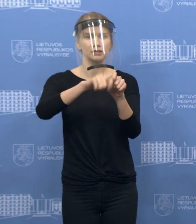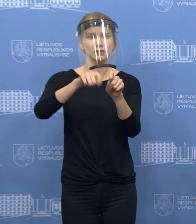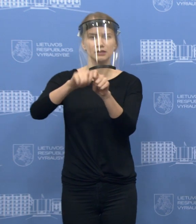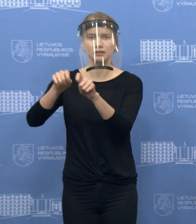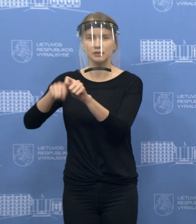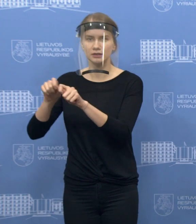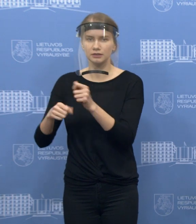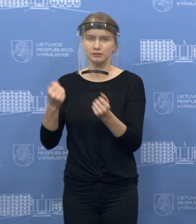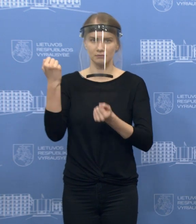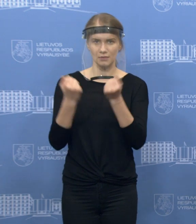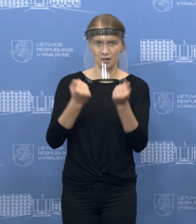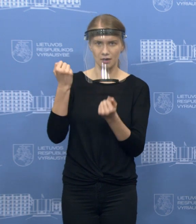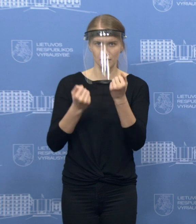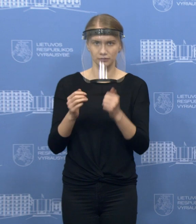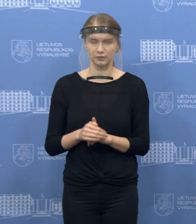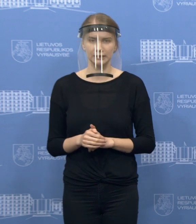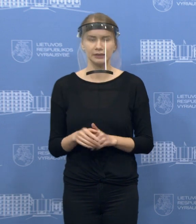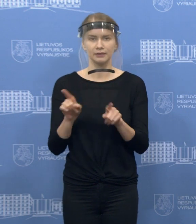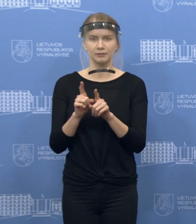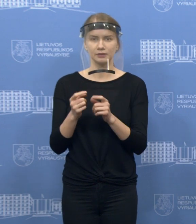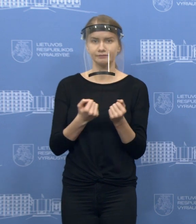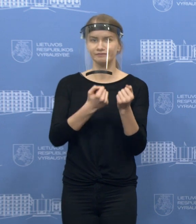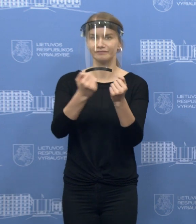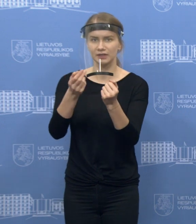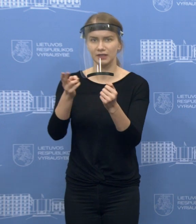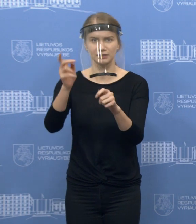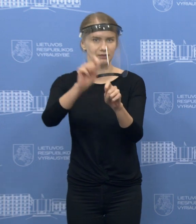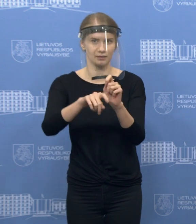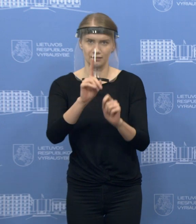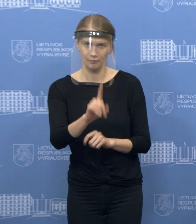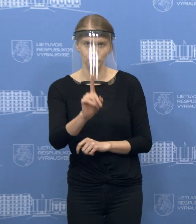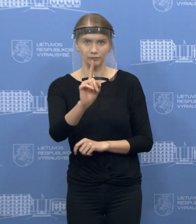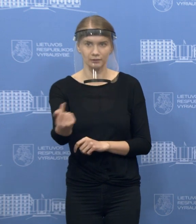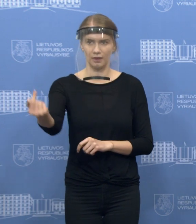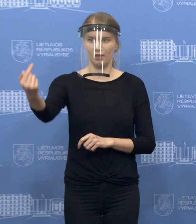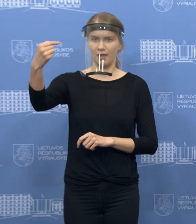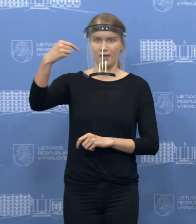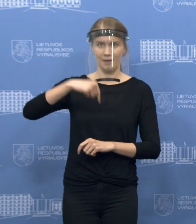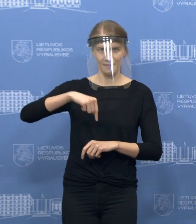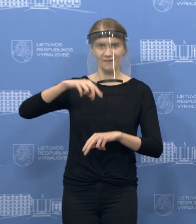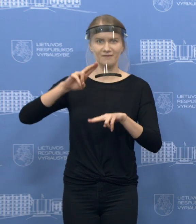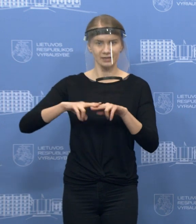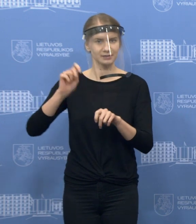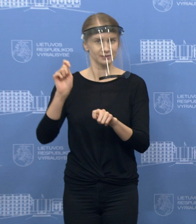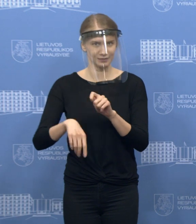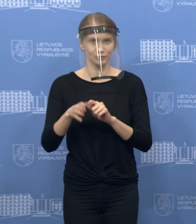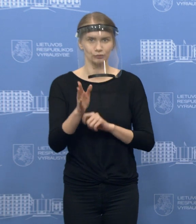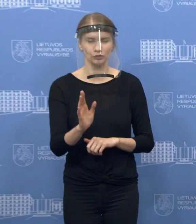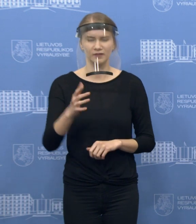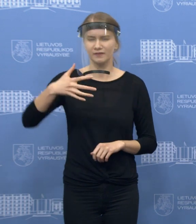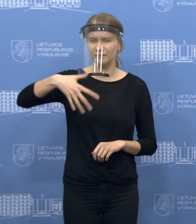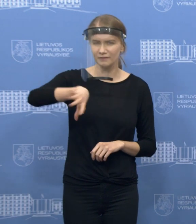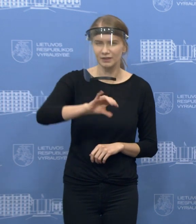neišvykstančių, bet atvykstančių asmenų į miestus ir miestelius. Visi gyventojai, kurie